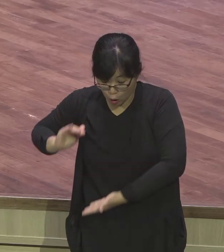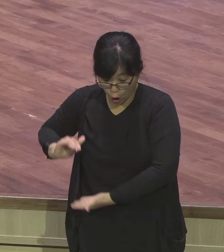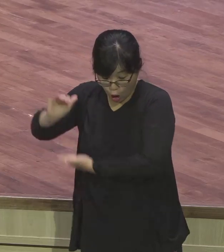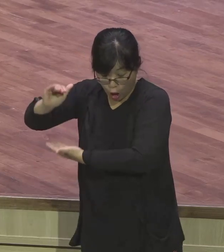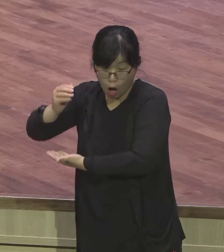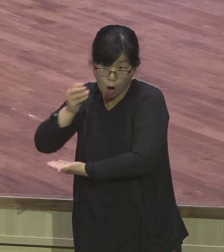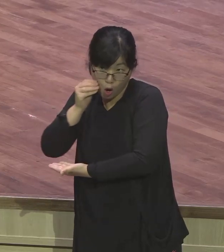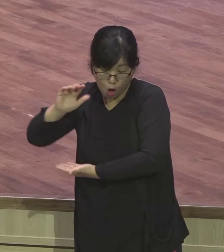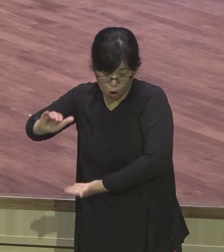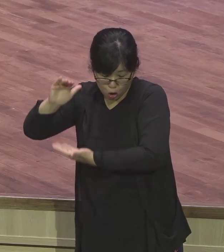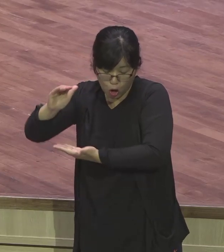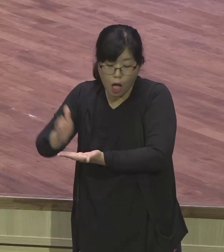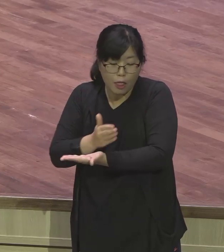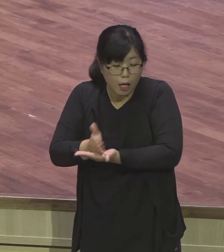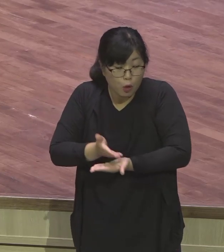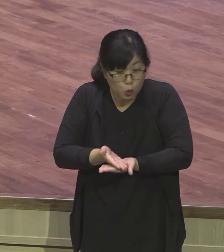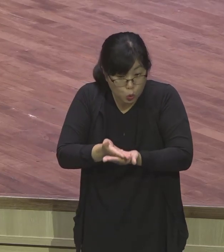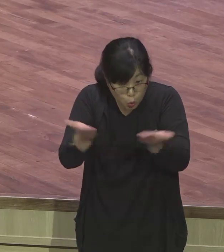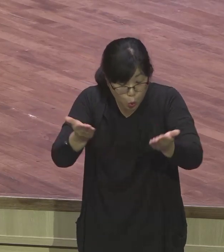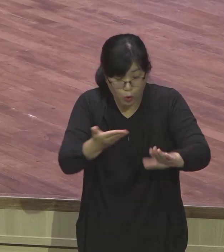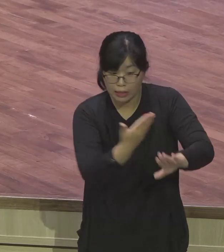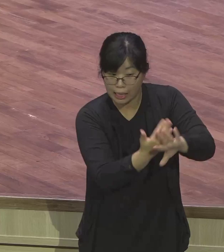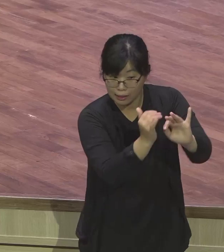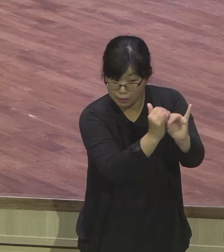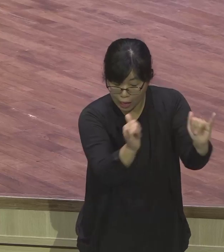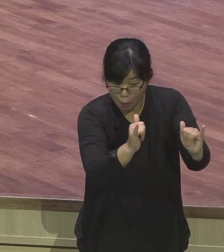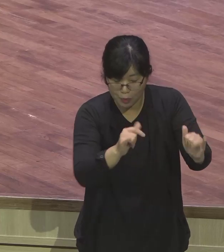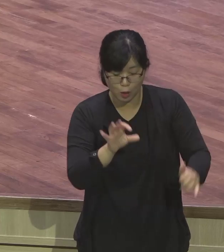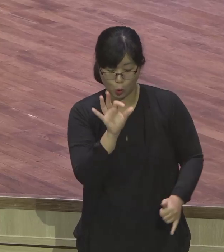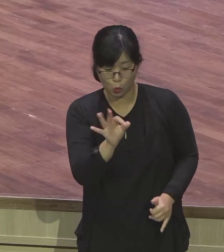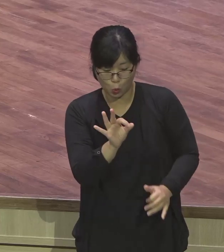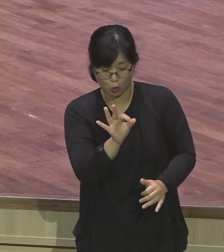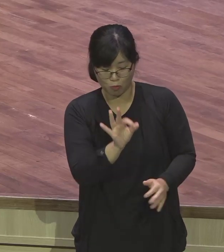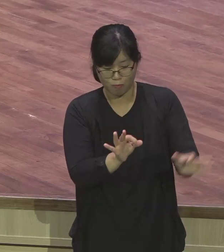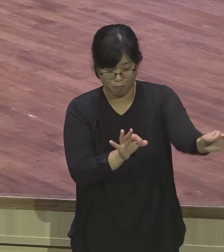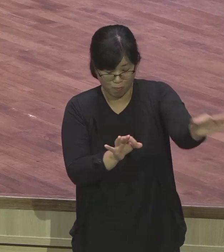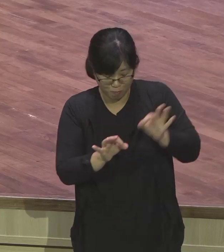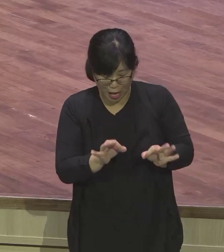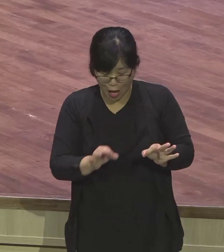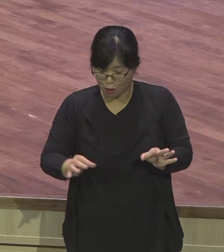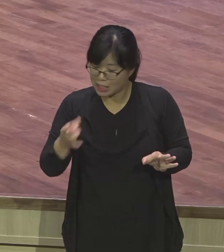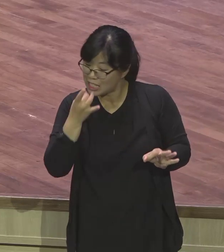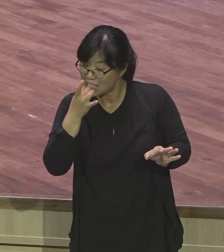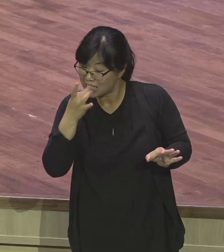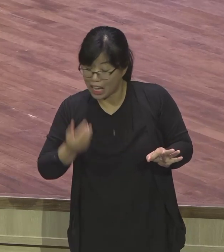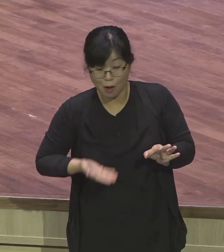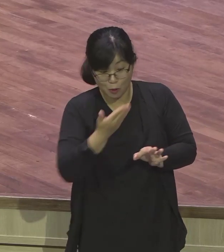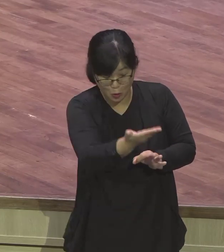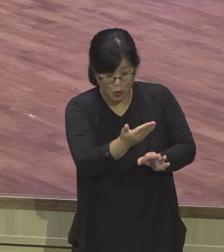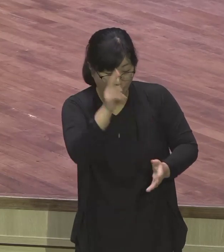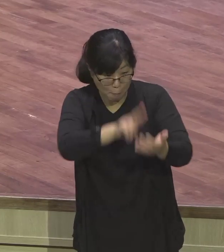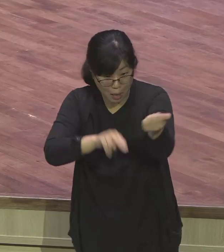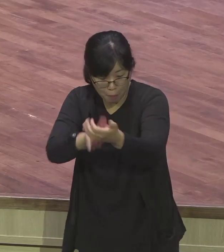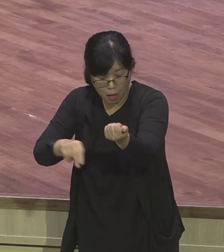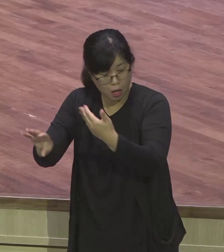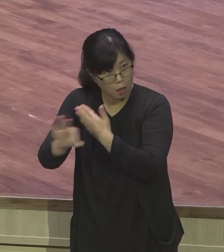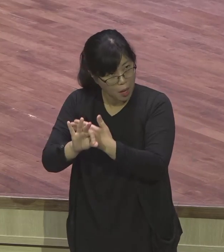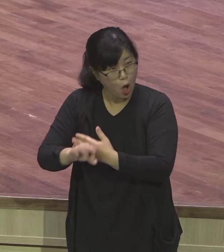이런 말을 요섭의 말을 들은 바로는 바로뿐만 아니라 모든 신하들이 큰 감동을 받아서